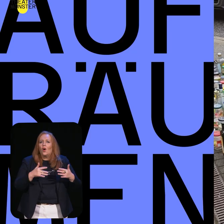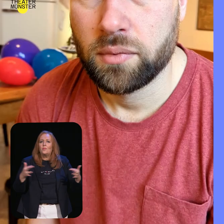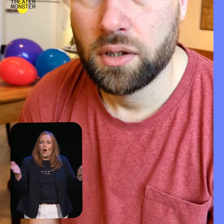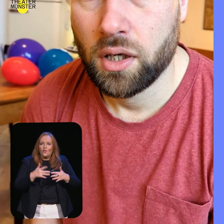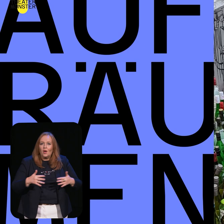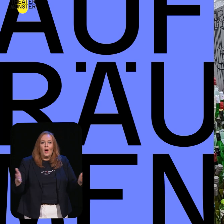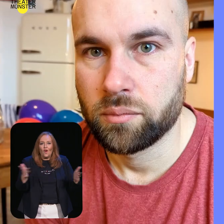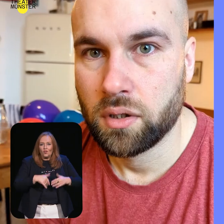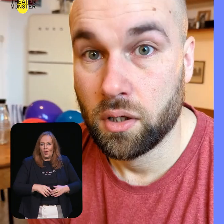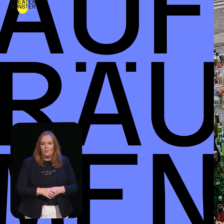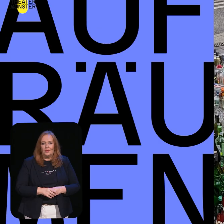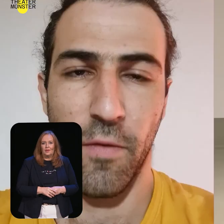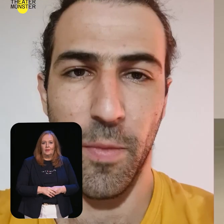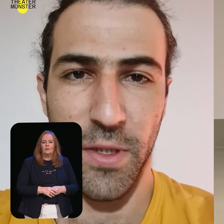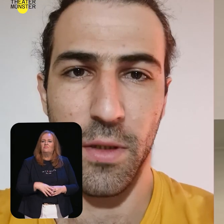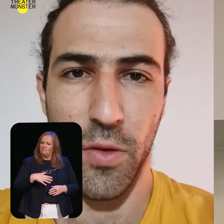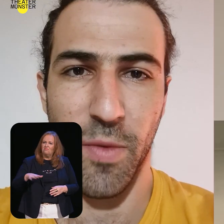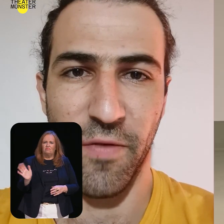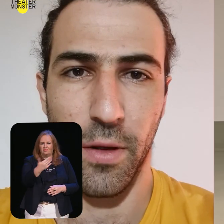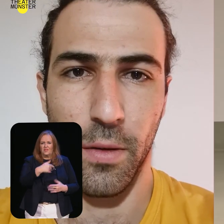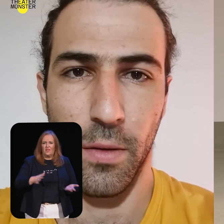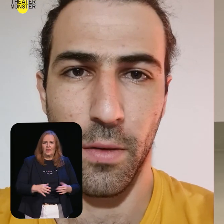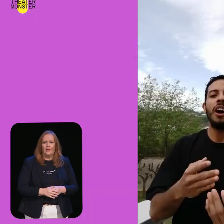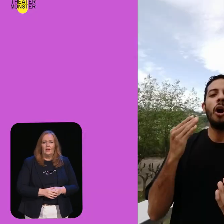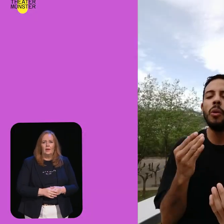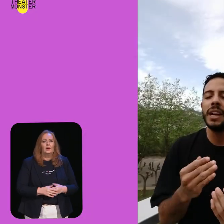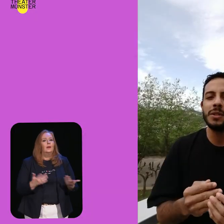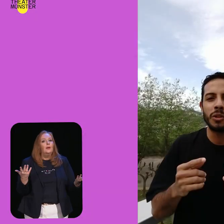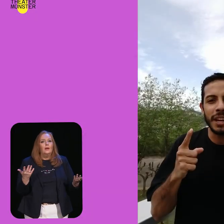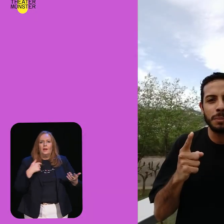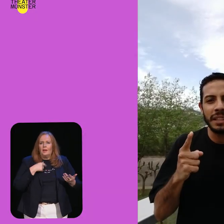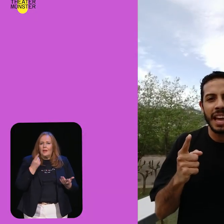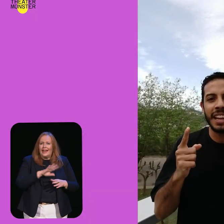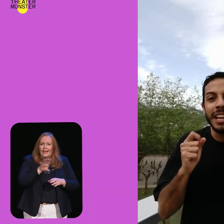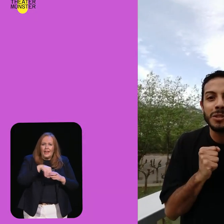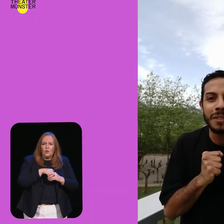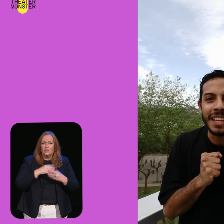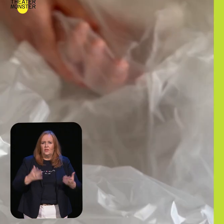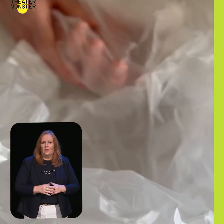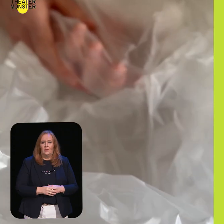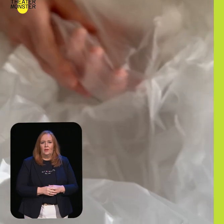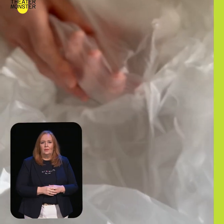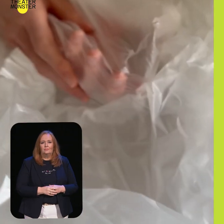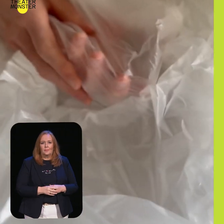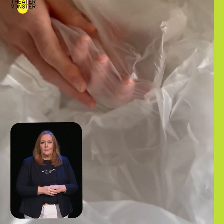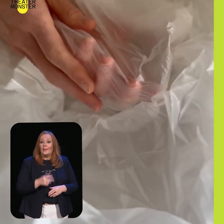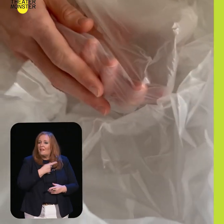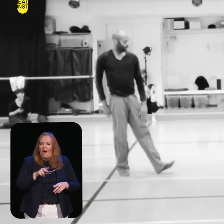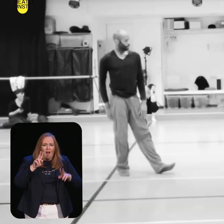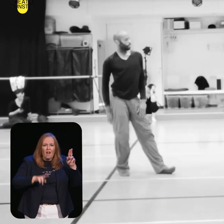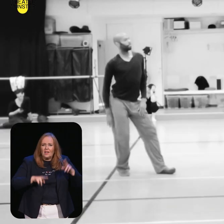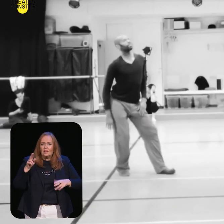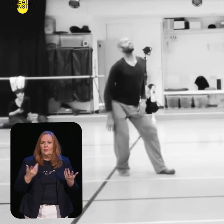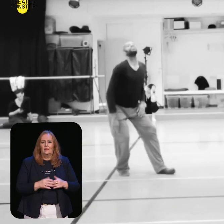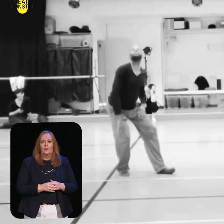Aufräumen, aufräumen, aufräumen. Verpiss dich aus meinem Weg. Always with respect and inclusivity. And rediscovers.